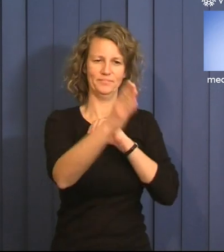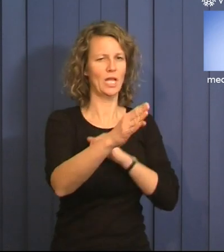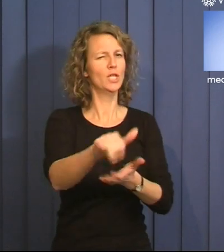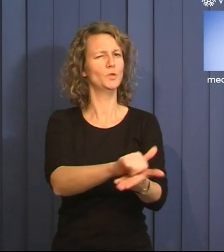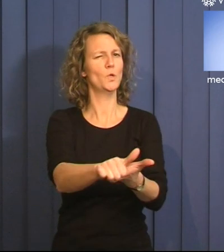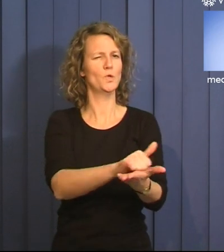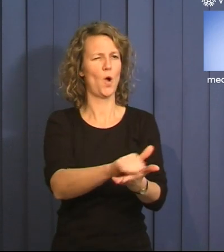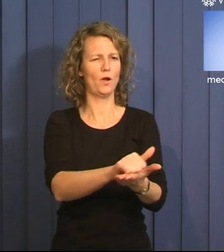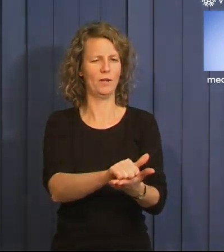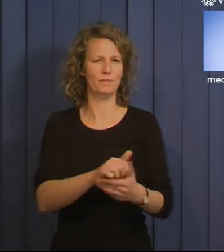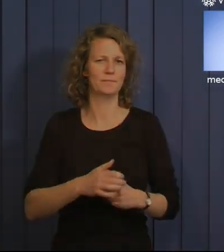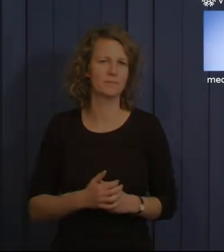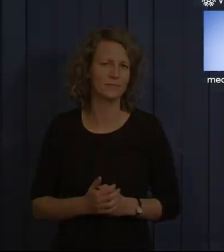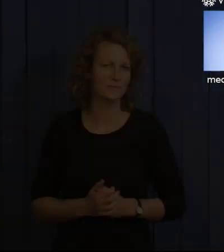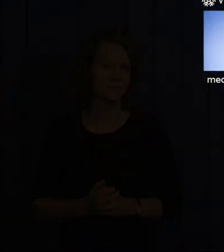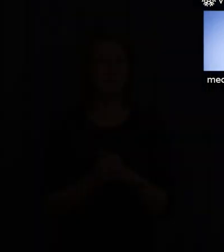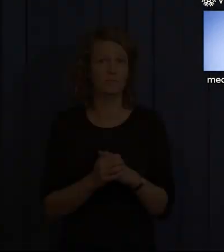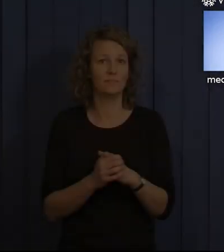New York, here I come!